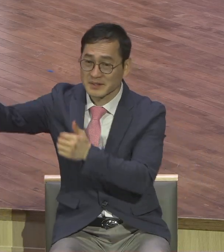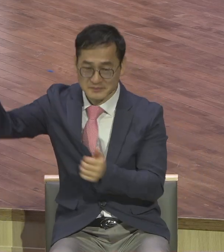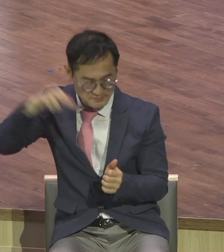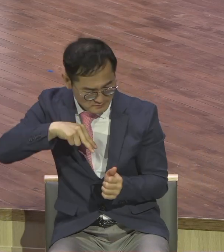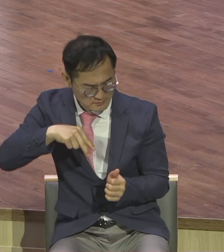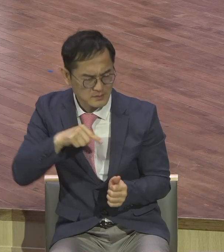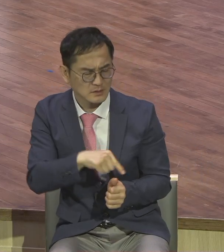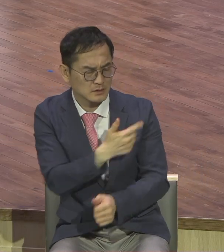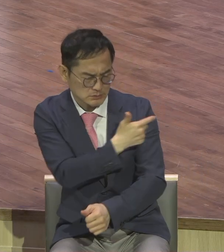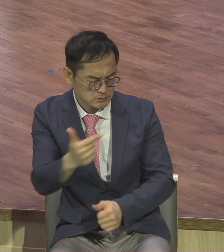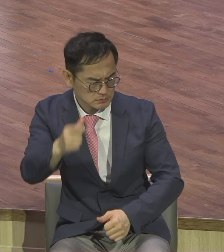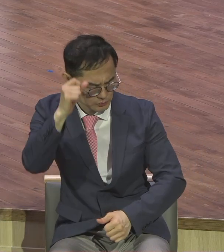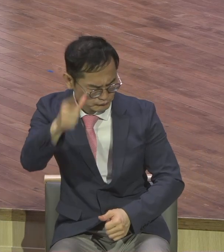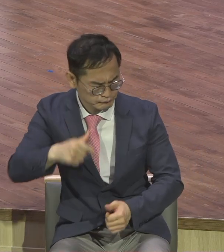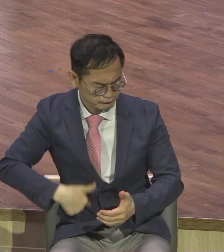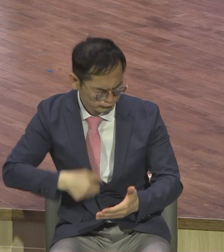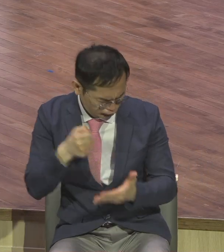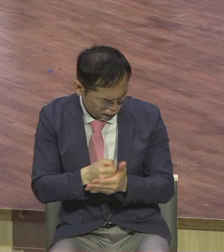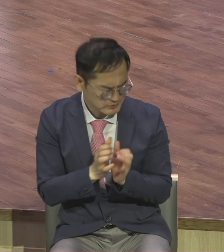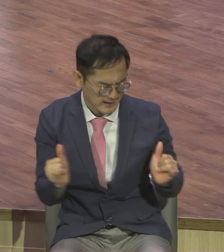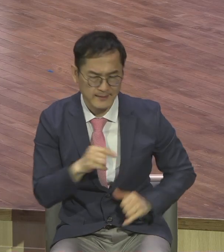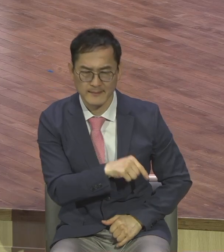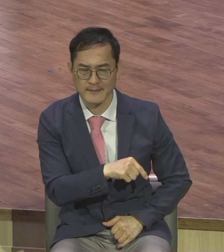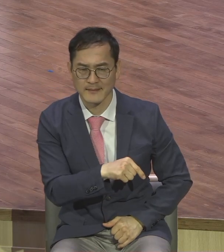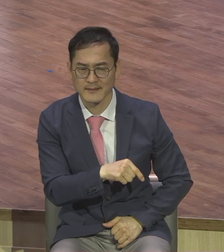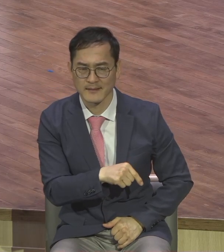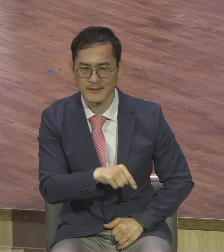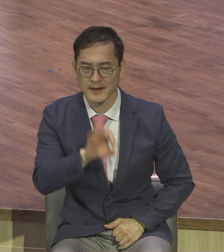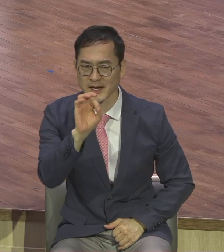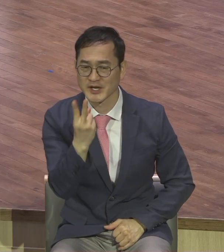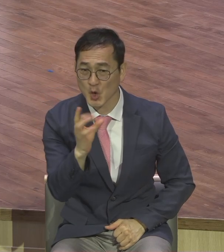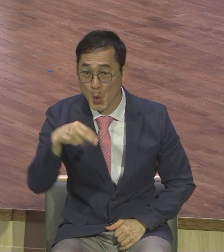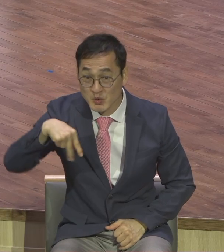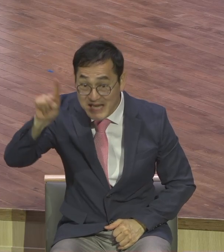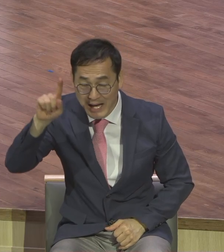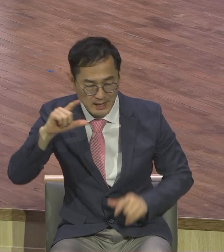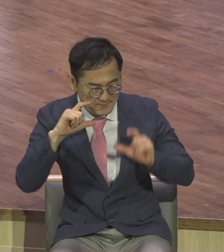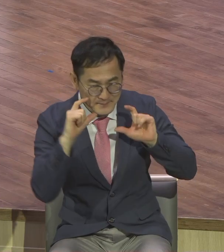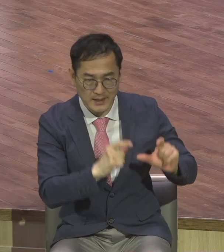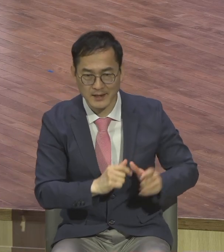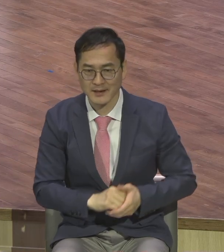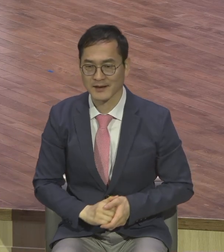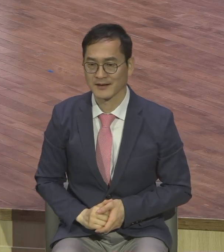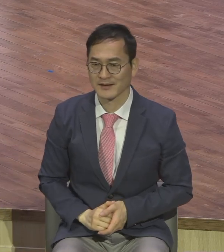아멘 큰 용사라니까요. 아멘이 다 죽어간다. 큰 용사라니까.